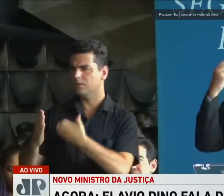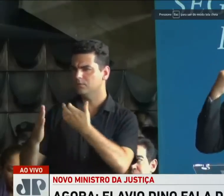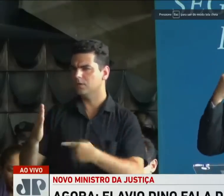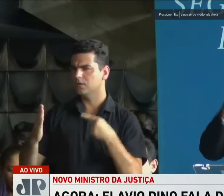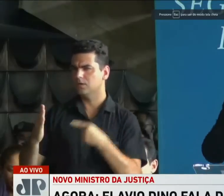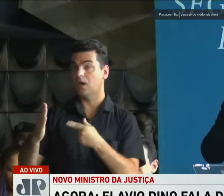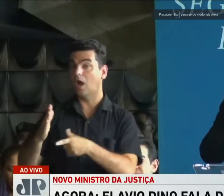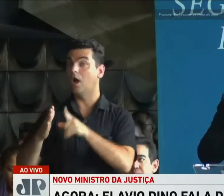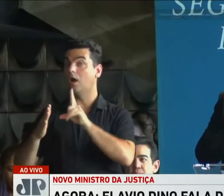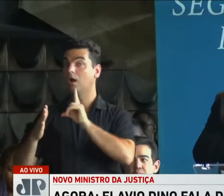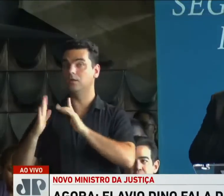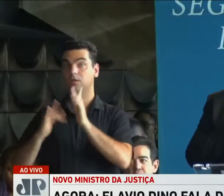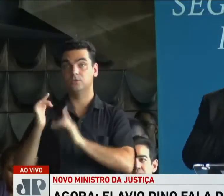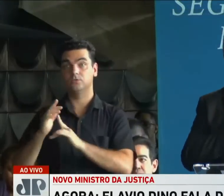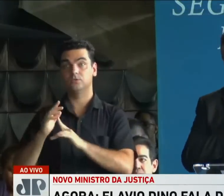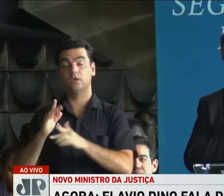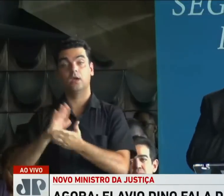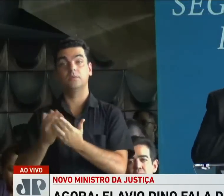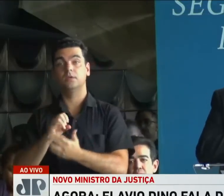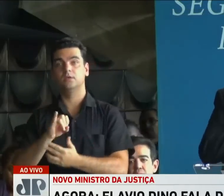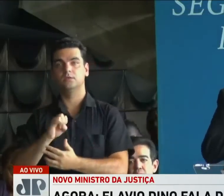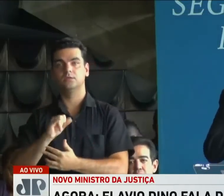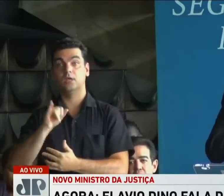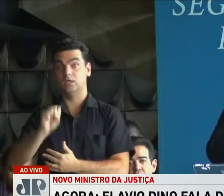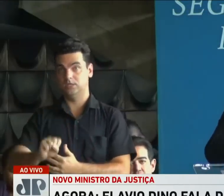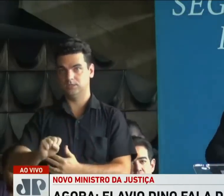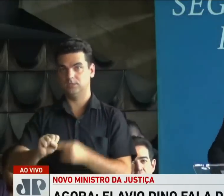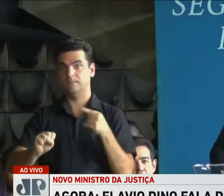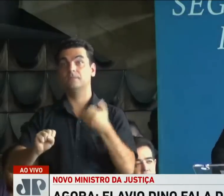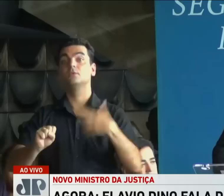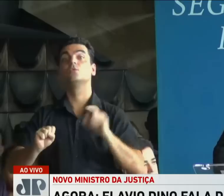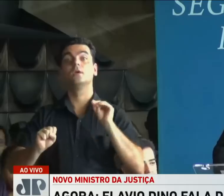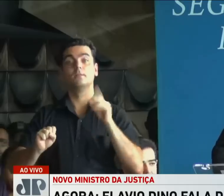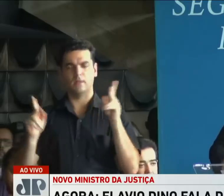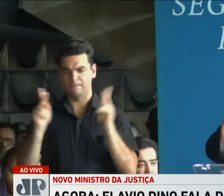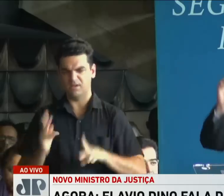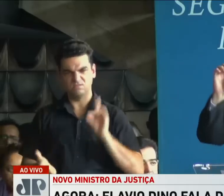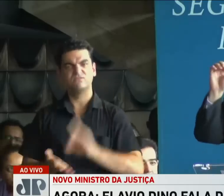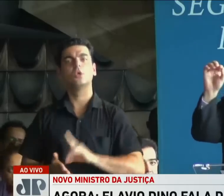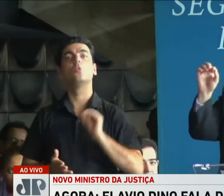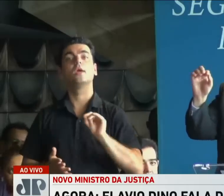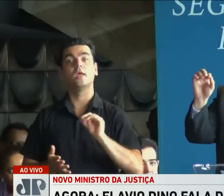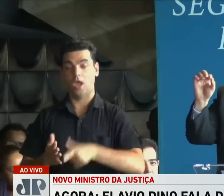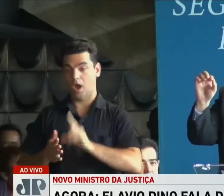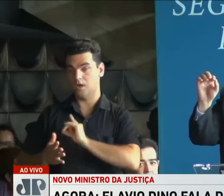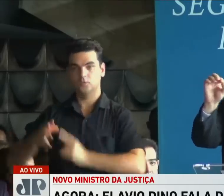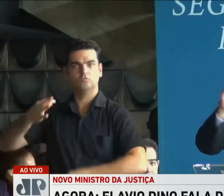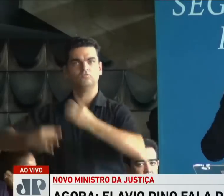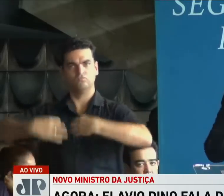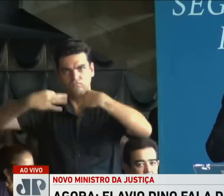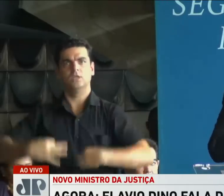antes de Jesus Cristo, no livro de Isaías, está escrito que a paz verdadeira é fruto da justiça.